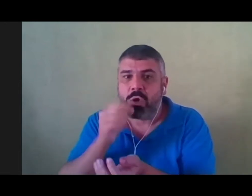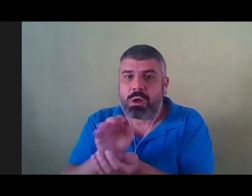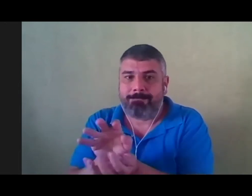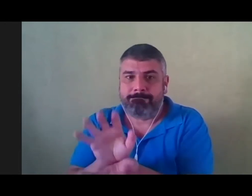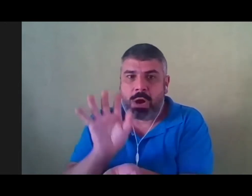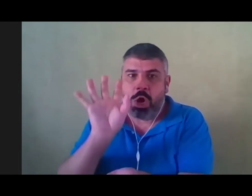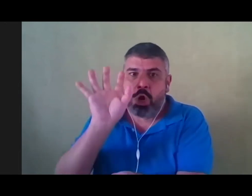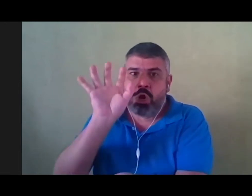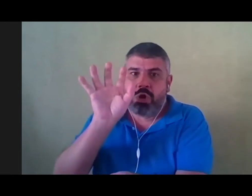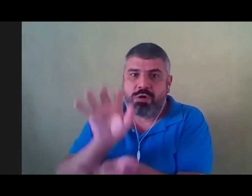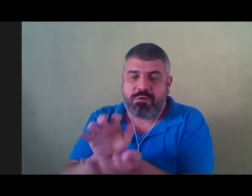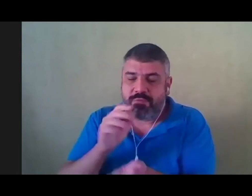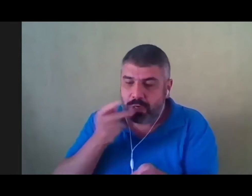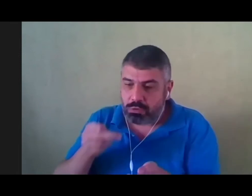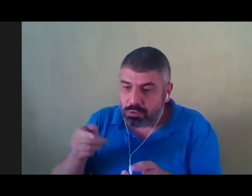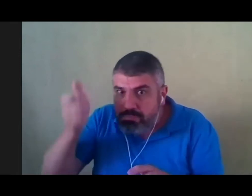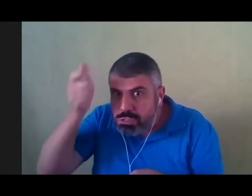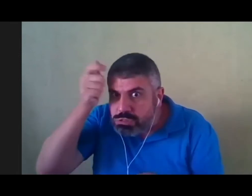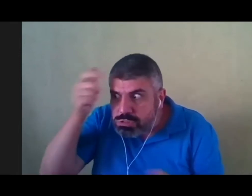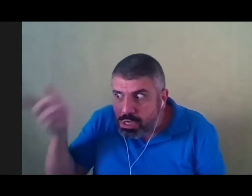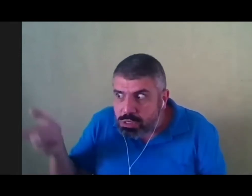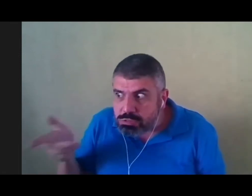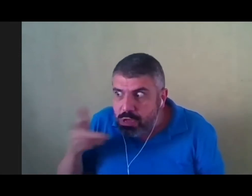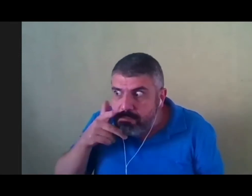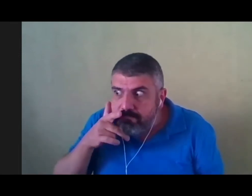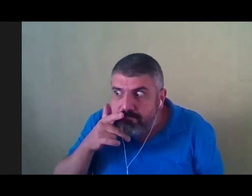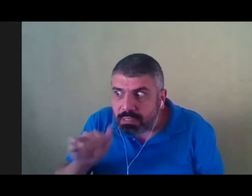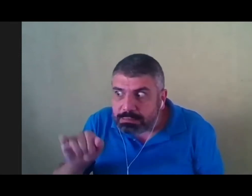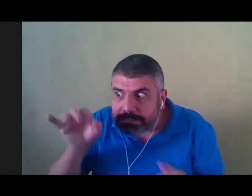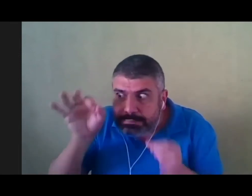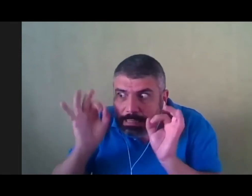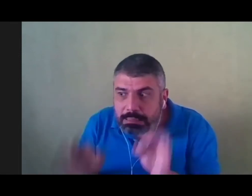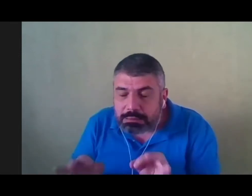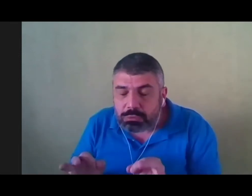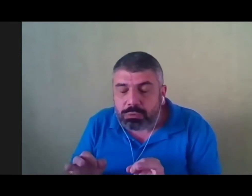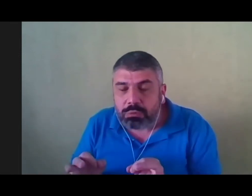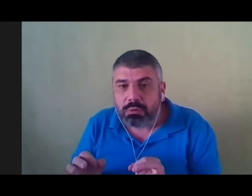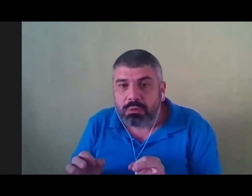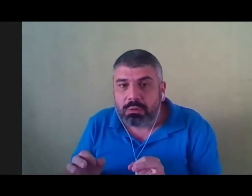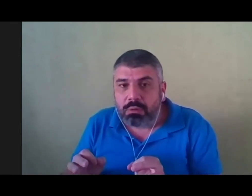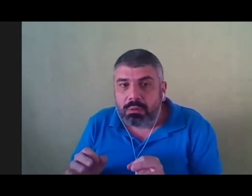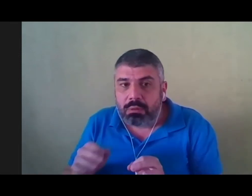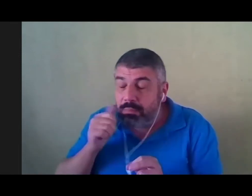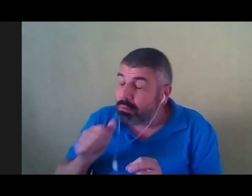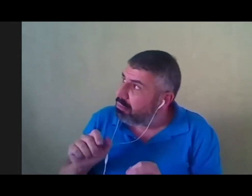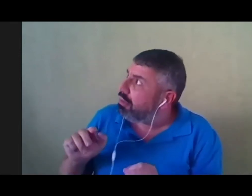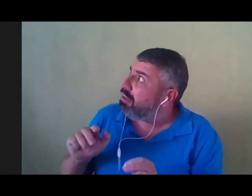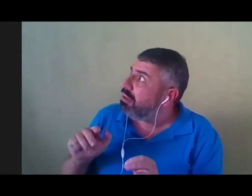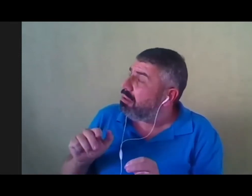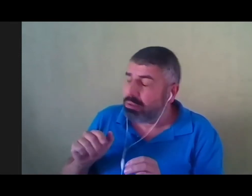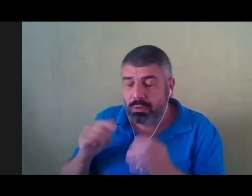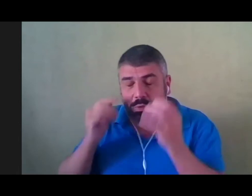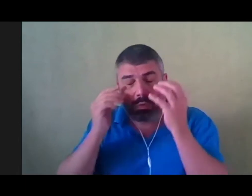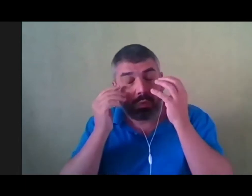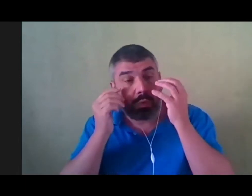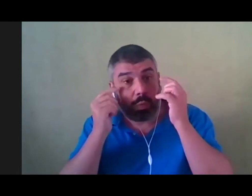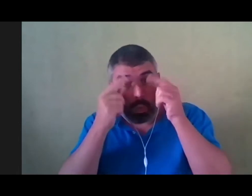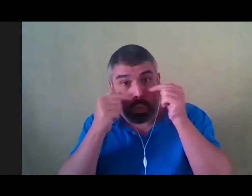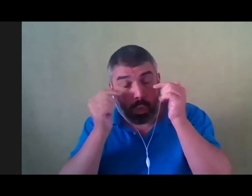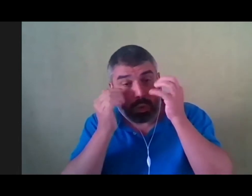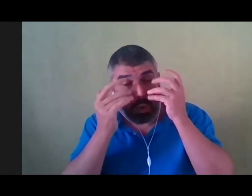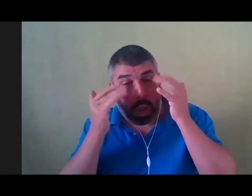Princesa? O seu pai estava certo? Realmente os seus olhos têm magia.